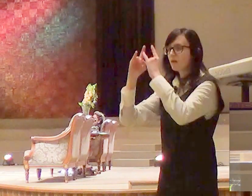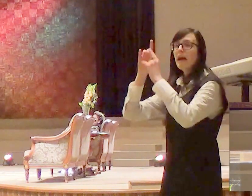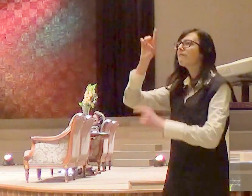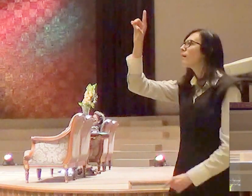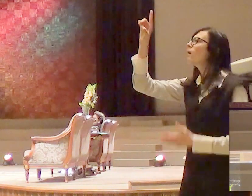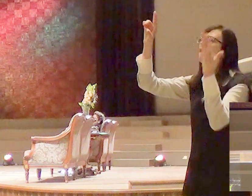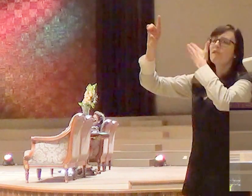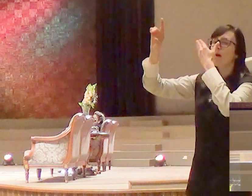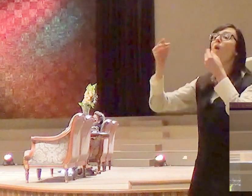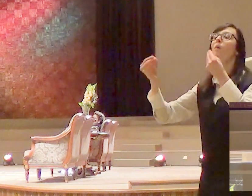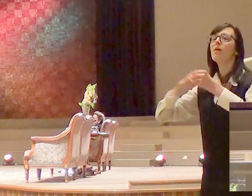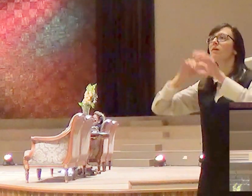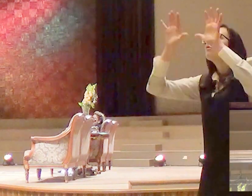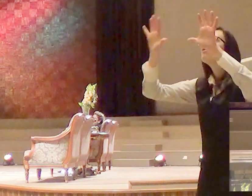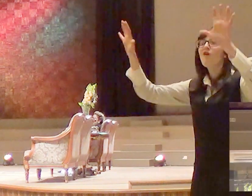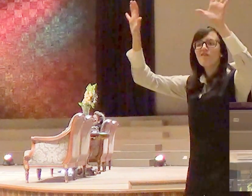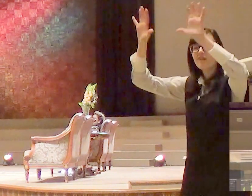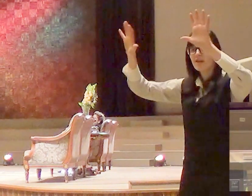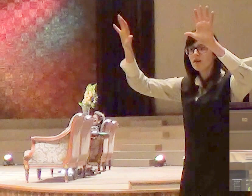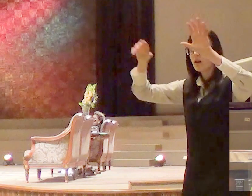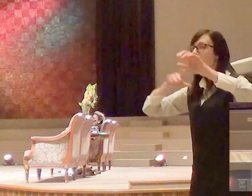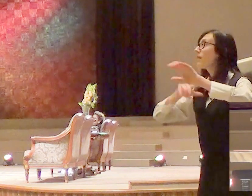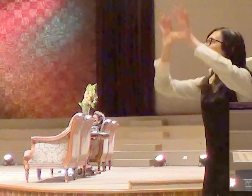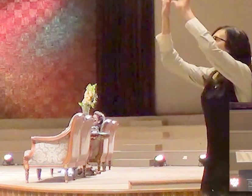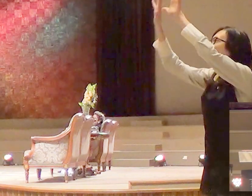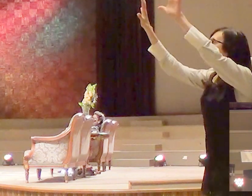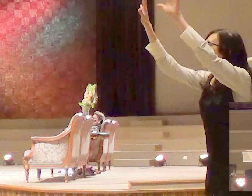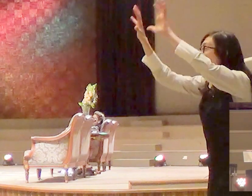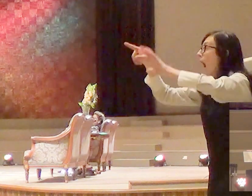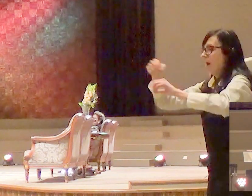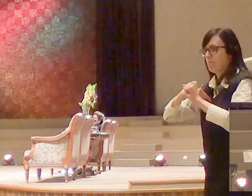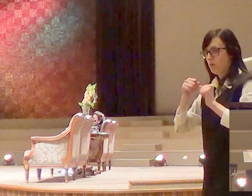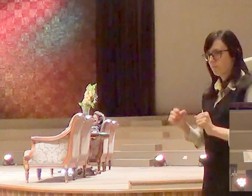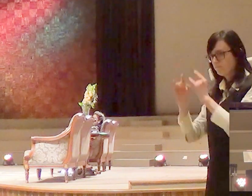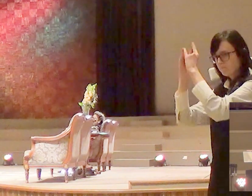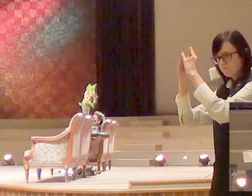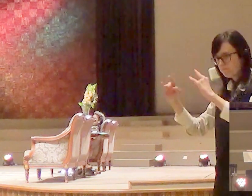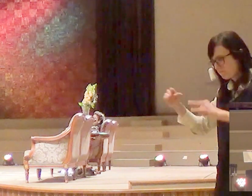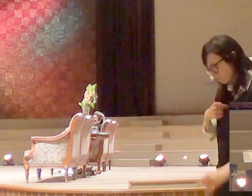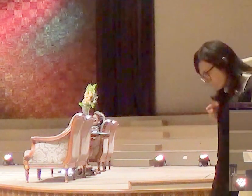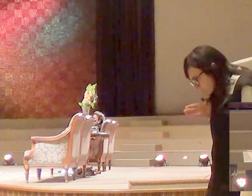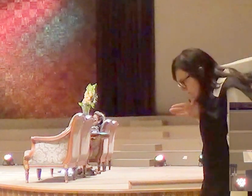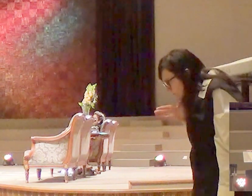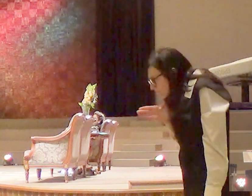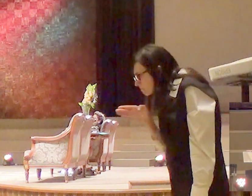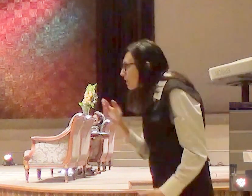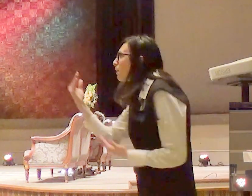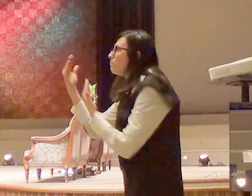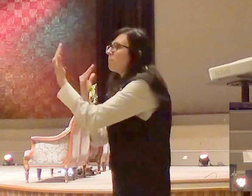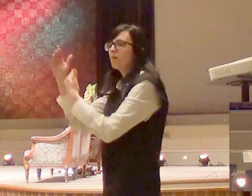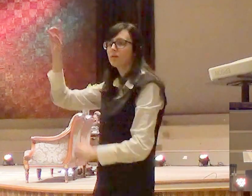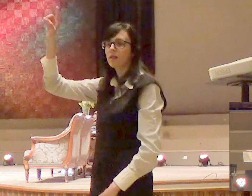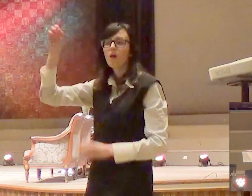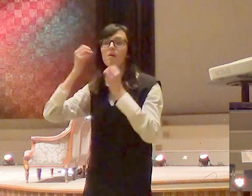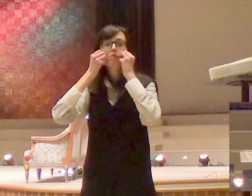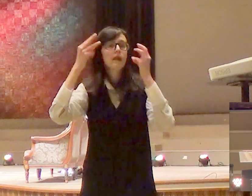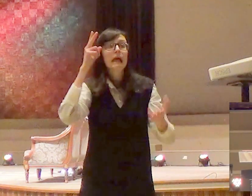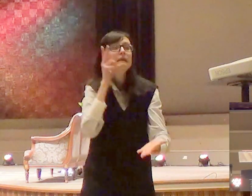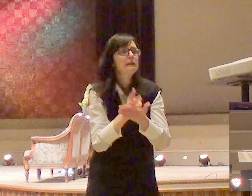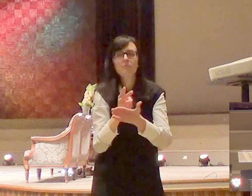Deus lhe dava direções, e ele começava então, a seguir esses processos. Agora você imagina, você como administrador, você tem